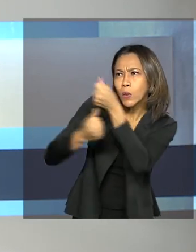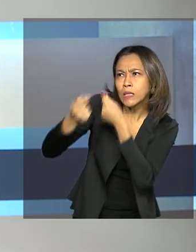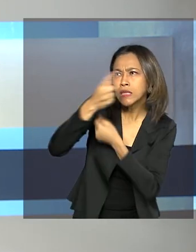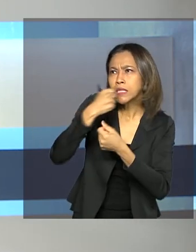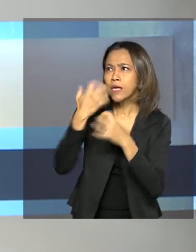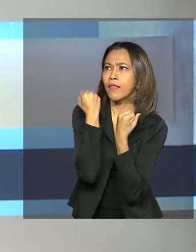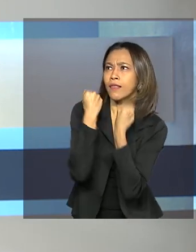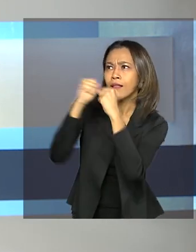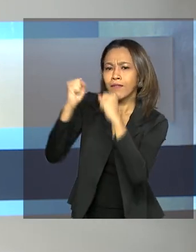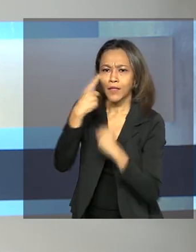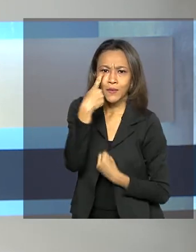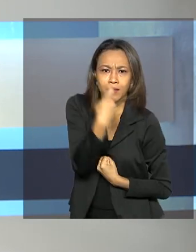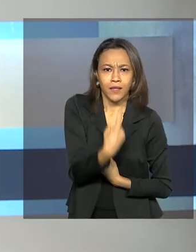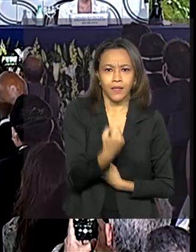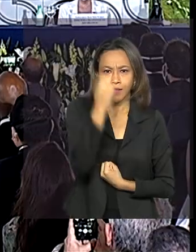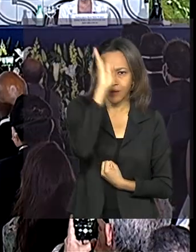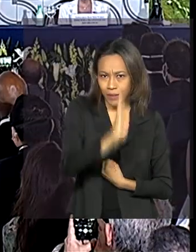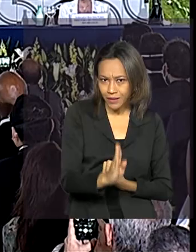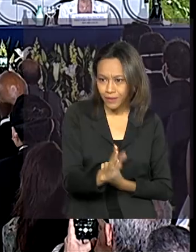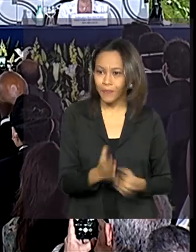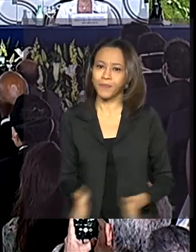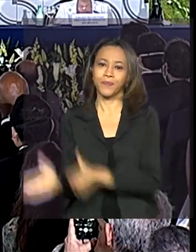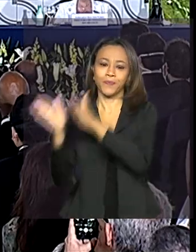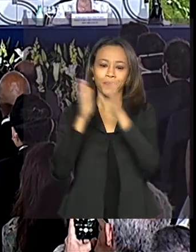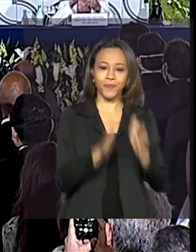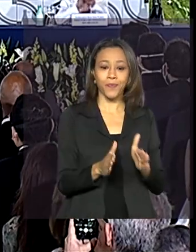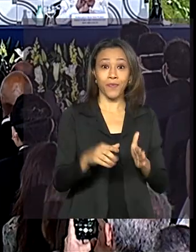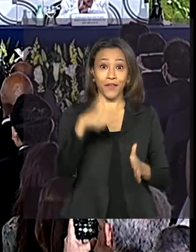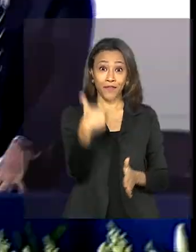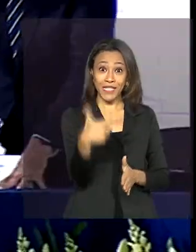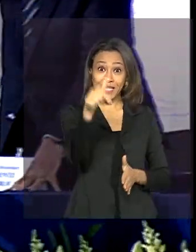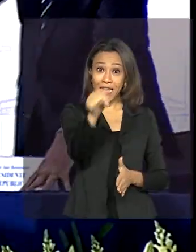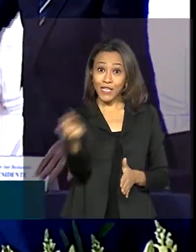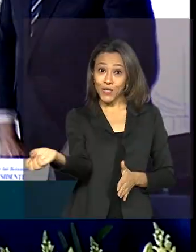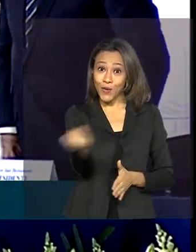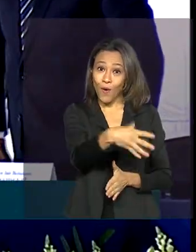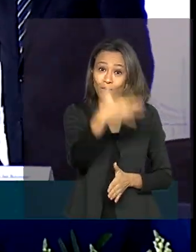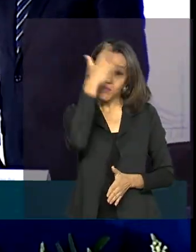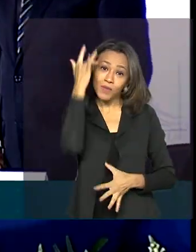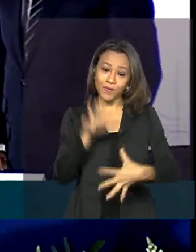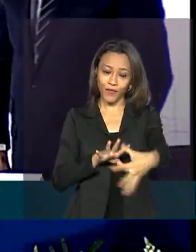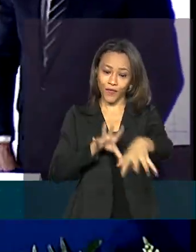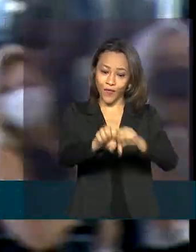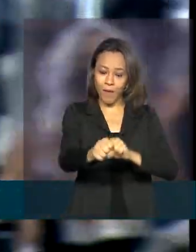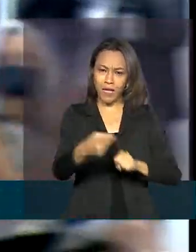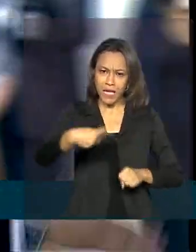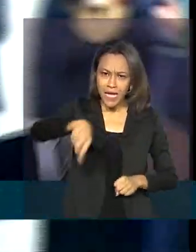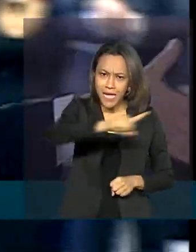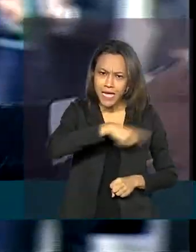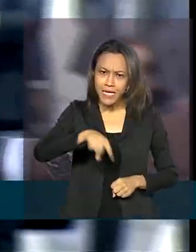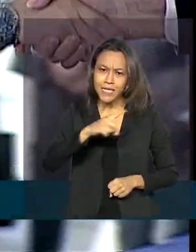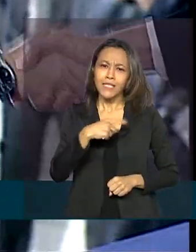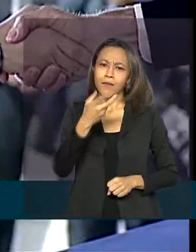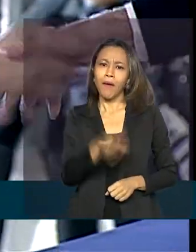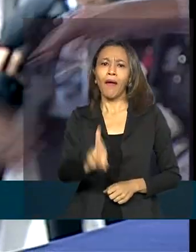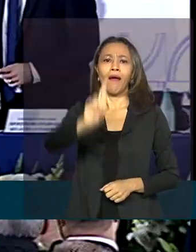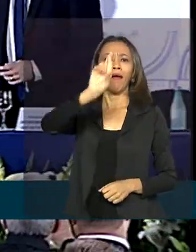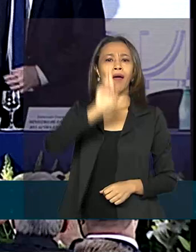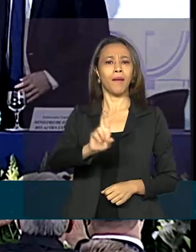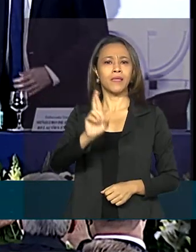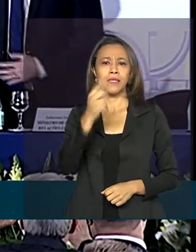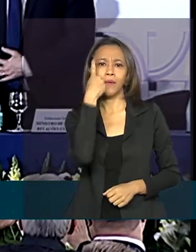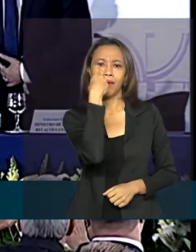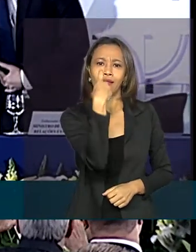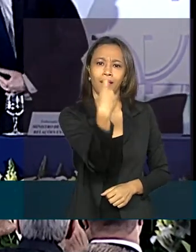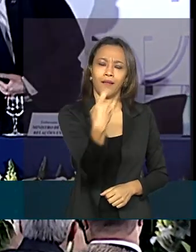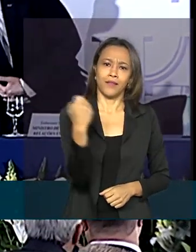interesses nacionais. São 27 novos diplomatas que agora vão representar os interesses do Brasil no exterior, cuidando